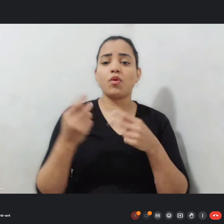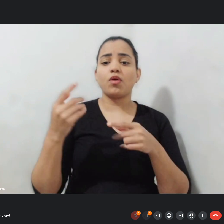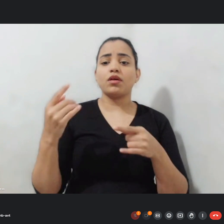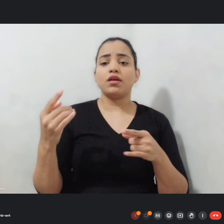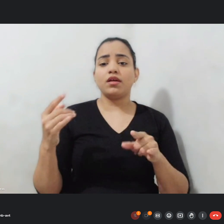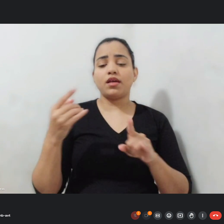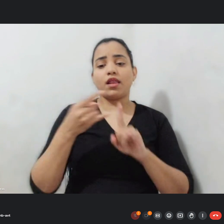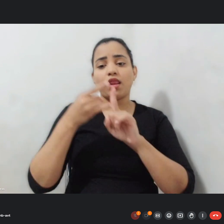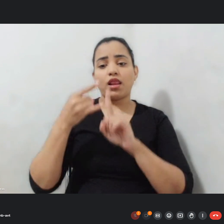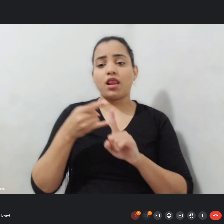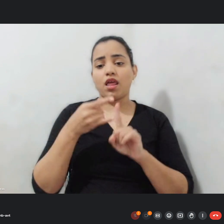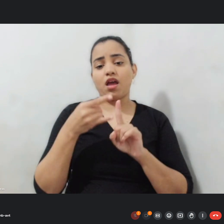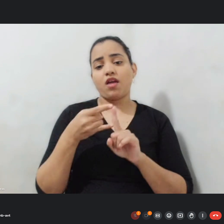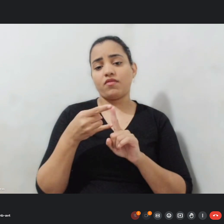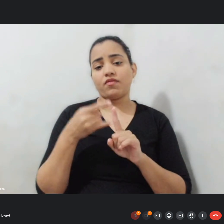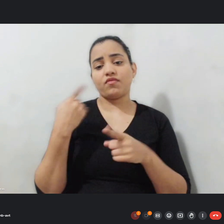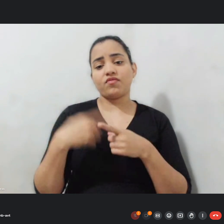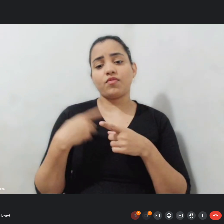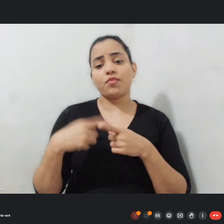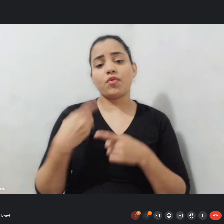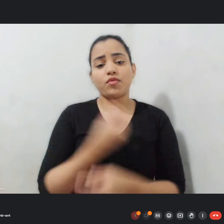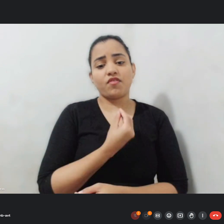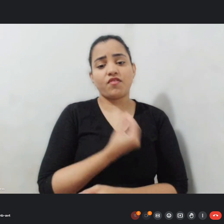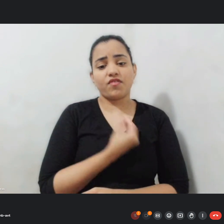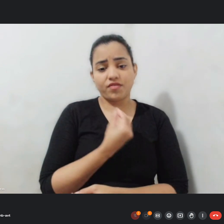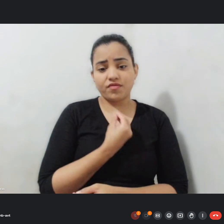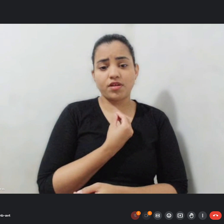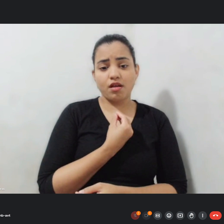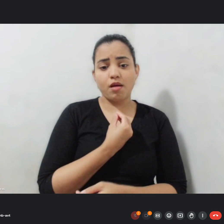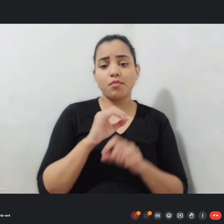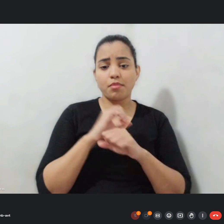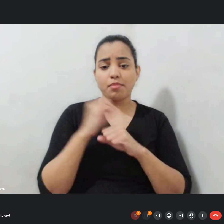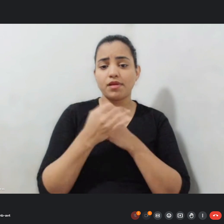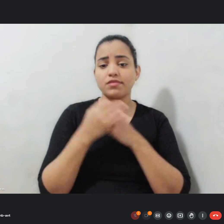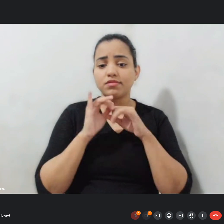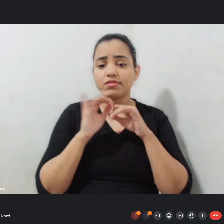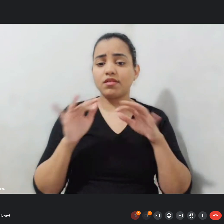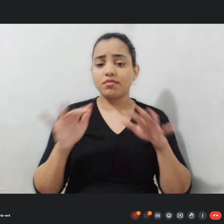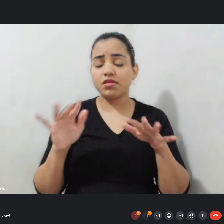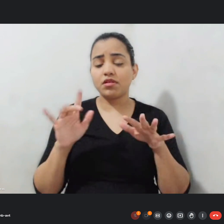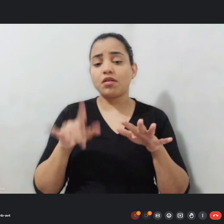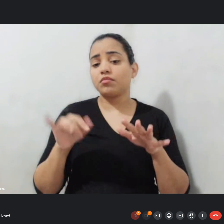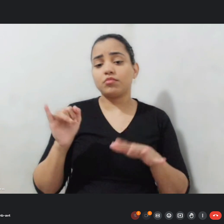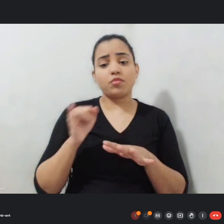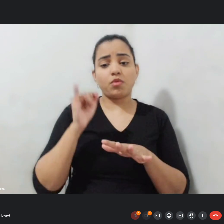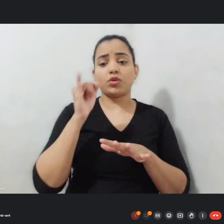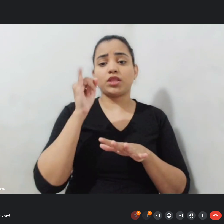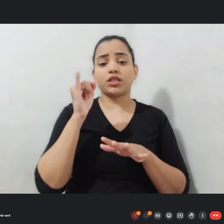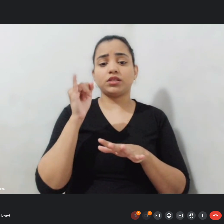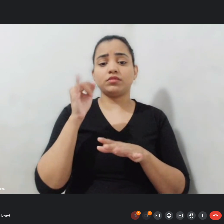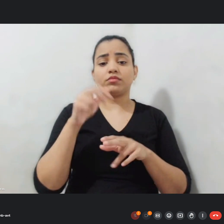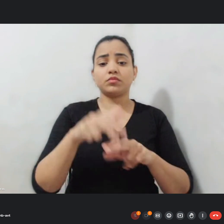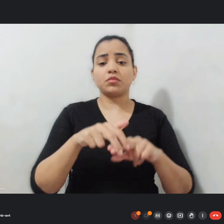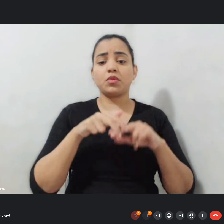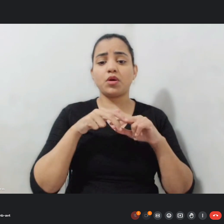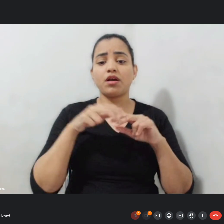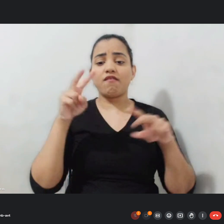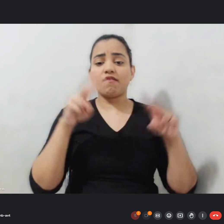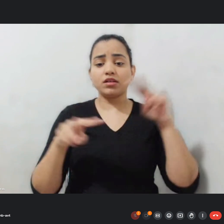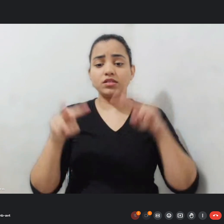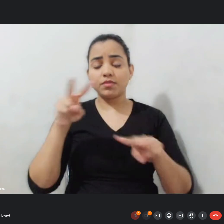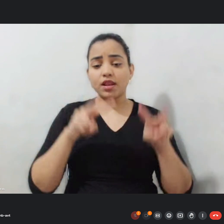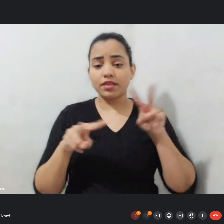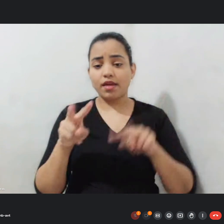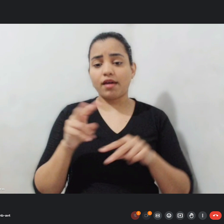e foi muito bacana também muito importante pela questão da visibilidade né